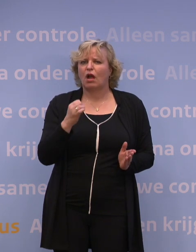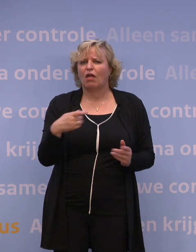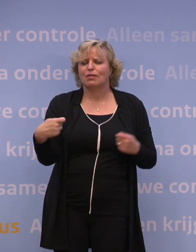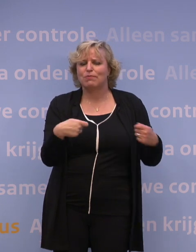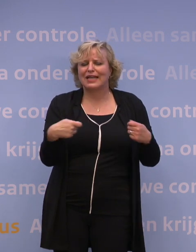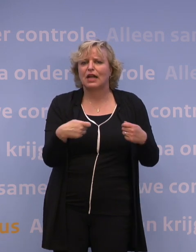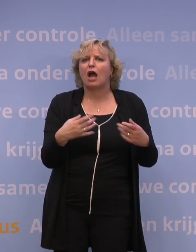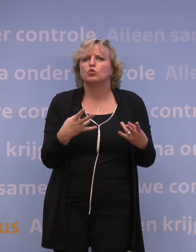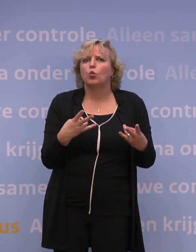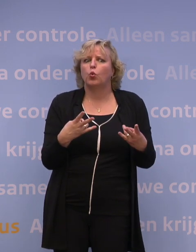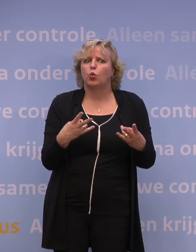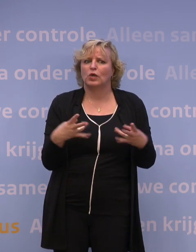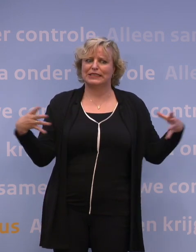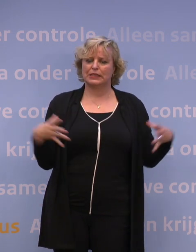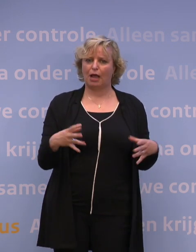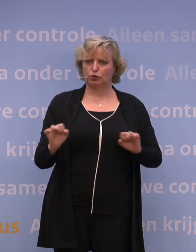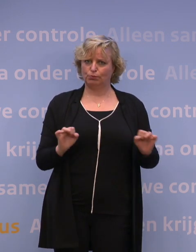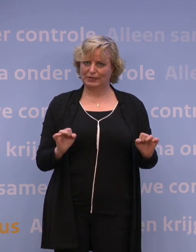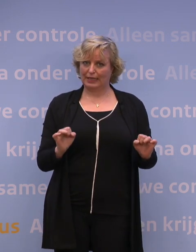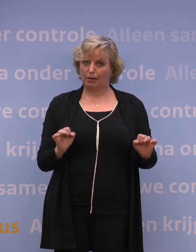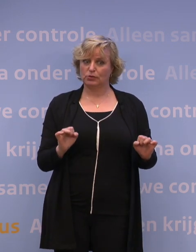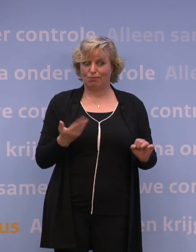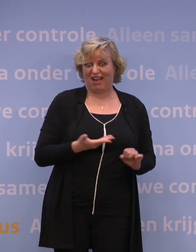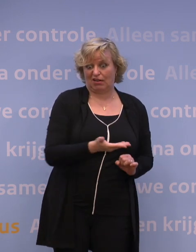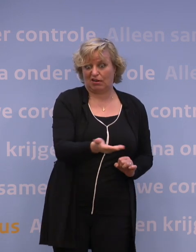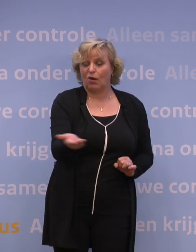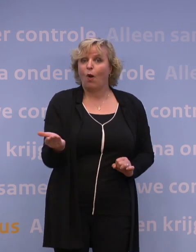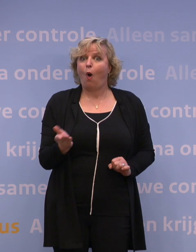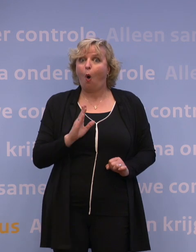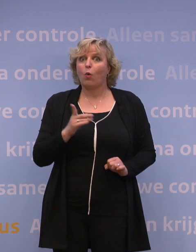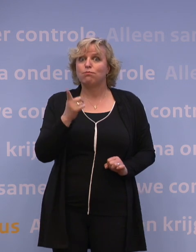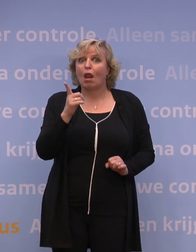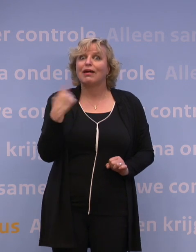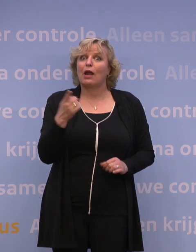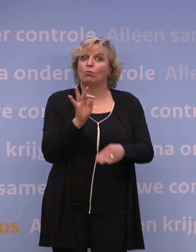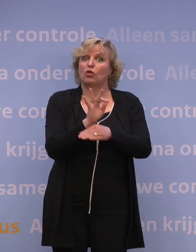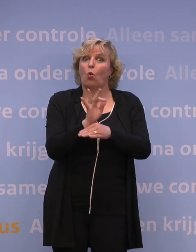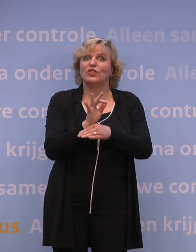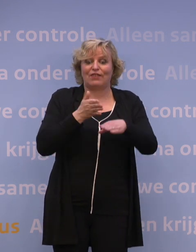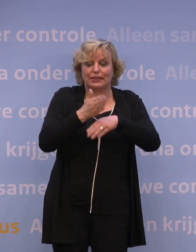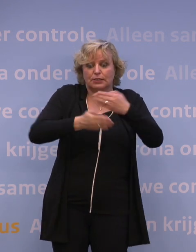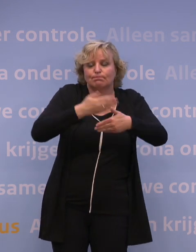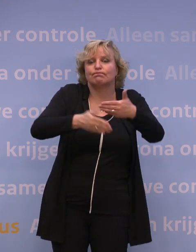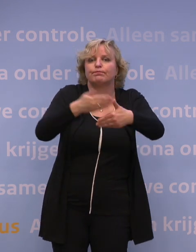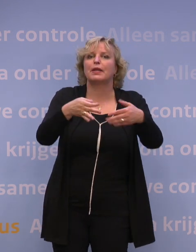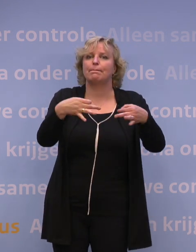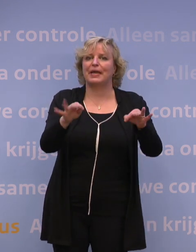beschermd zijn, en ook voor jongeren zelf is het van belang, omdat daardoor de continuïteit van het onderwijs veel beter gewaarborgd is.